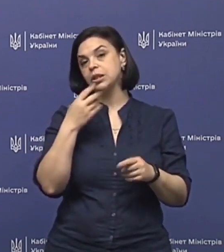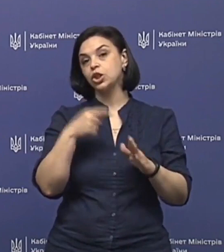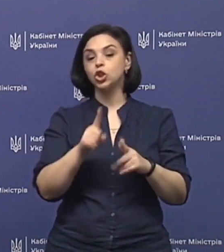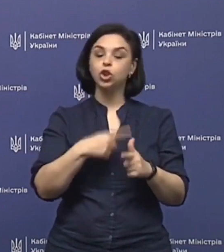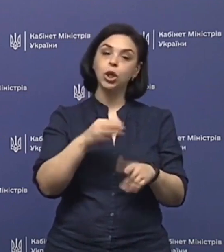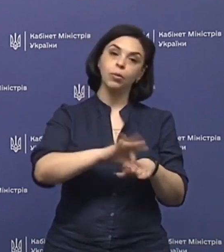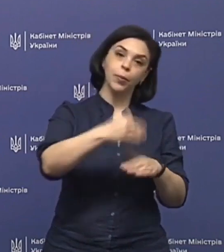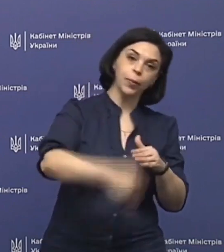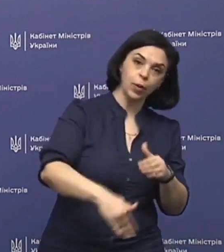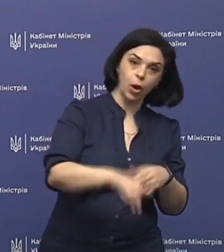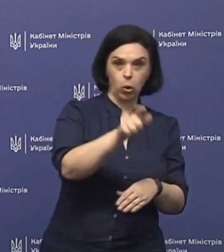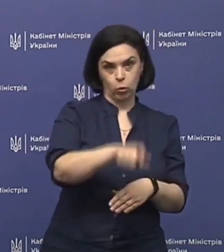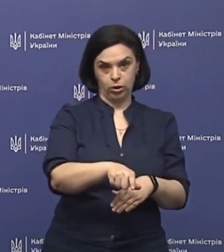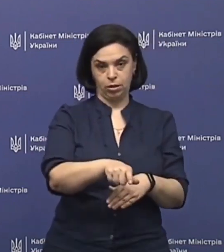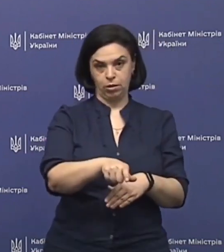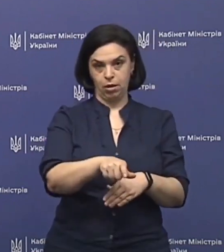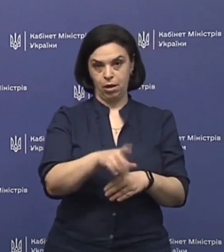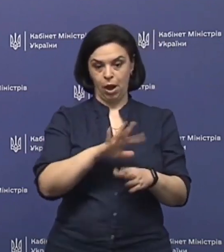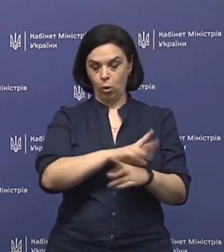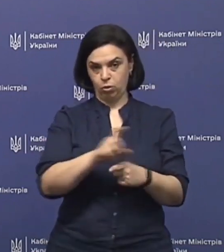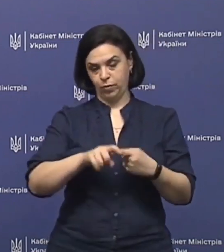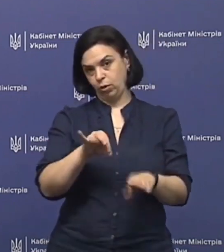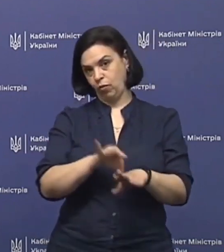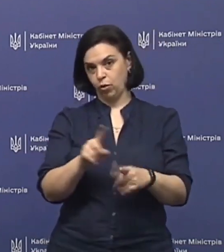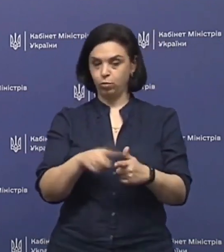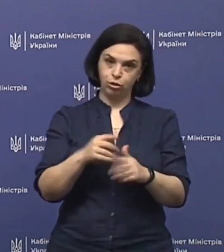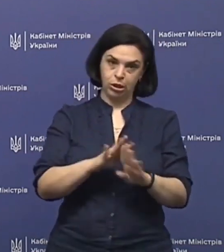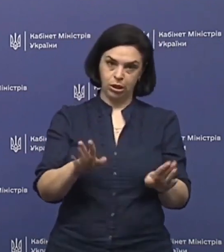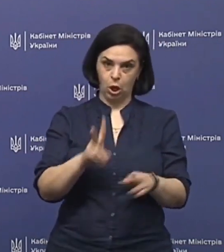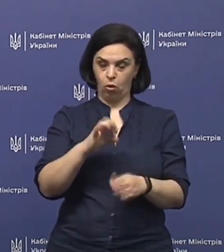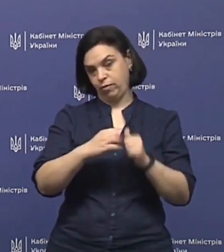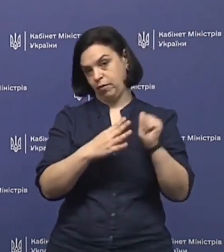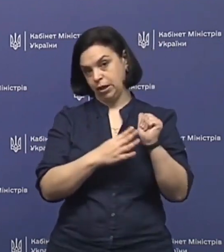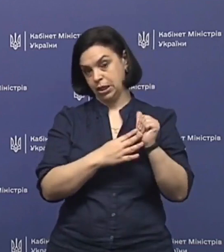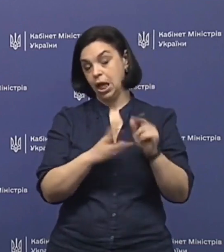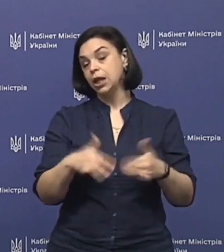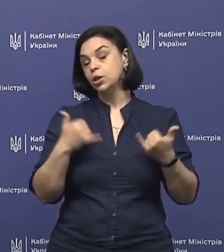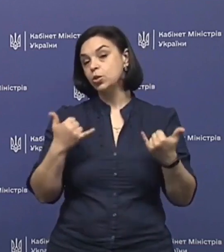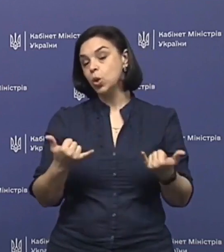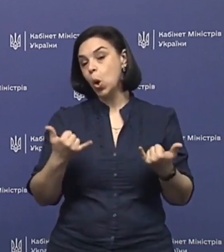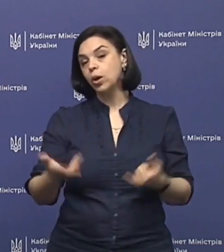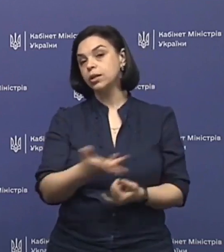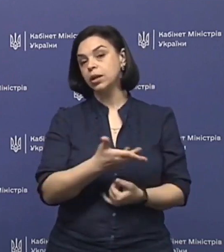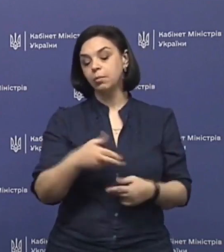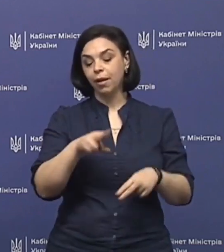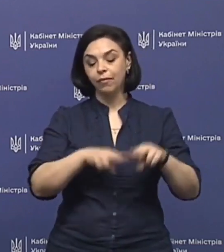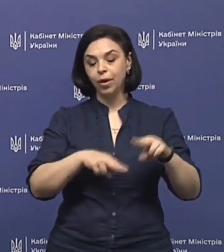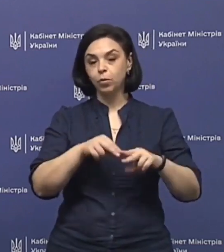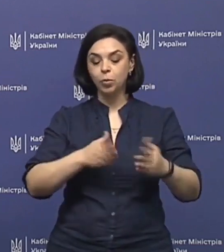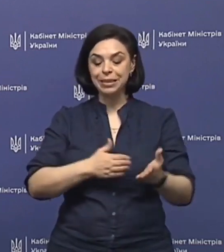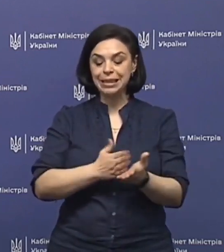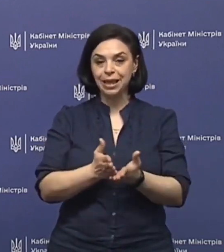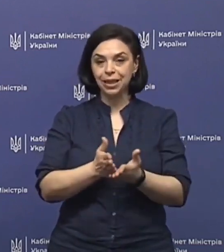чи перехворіла вже людина коронавірусною хворобою COVID-19. На сьогодні ми вибудовуємо